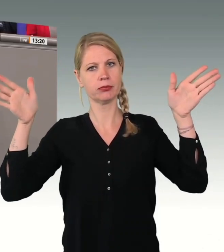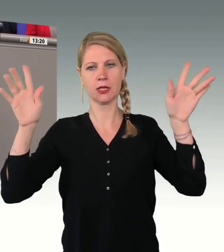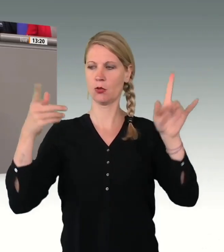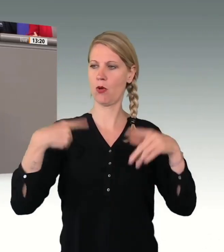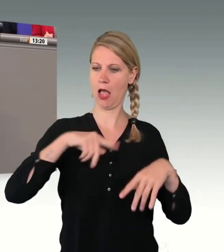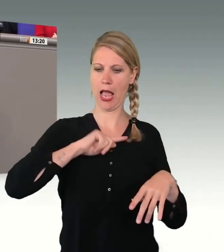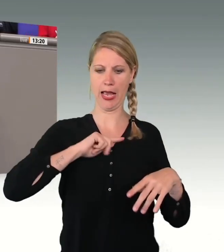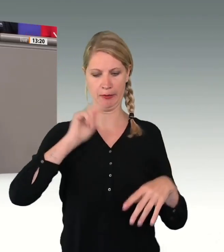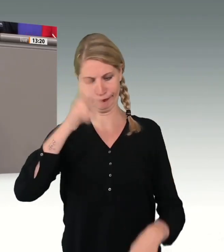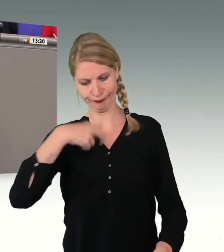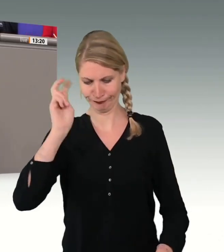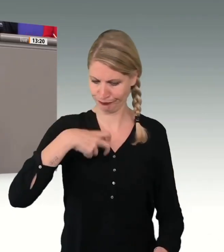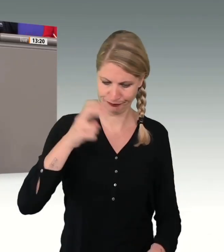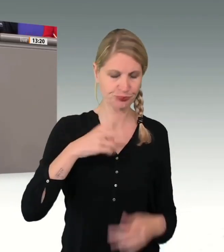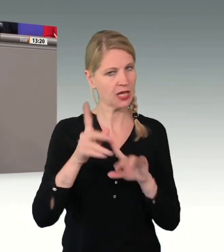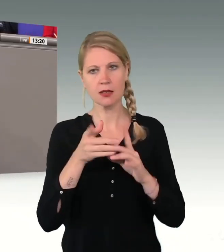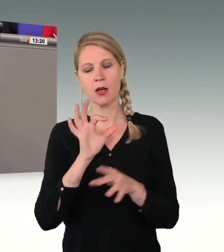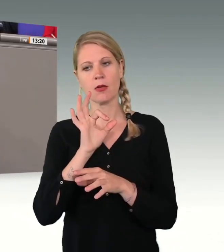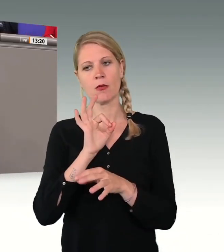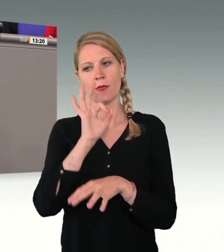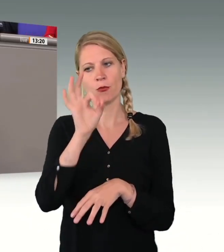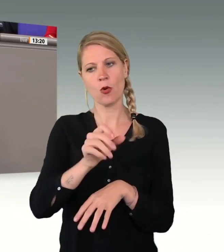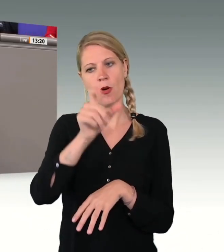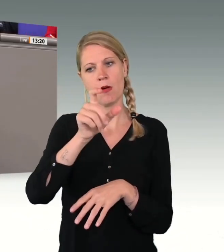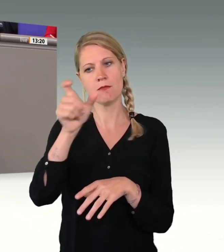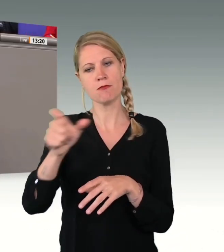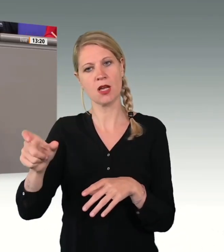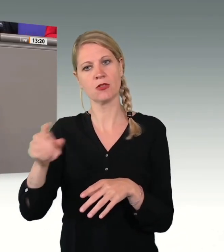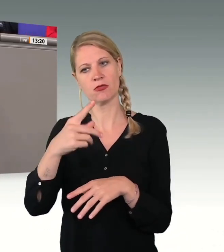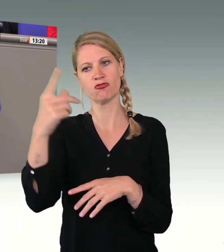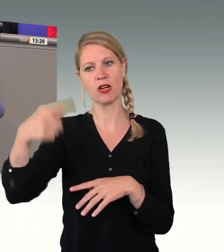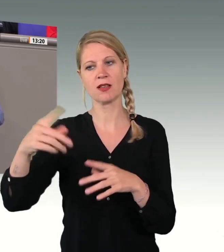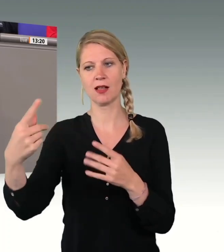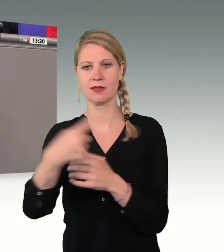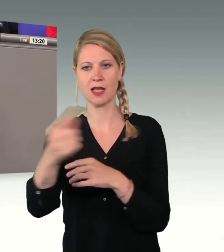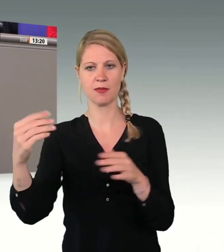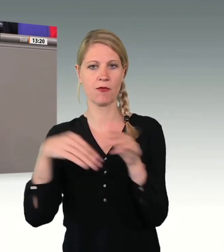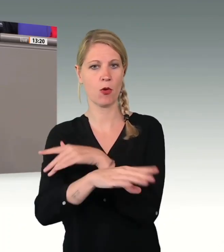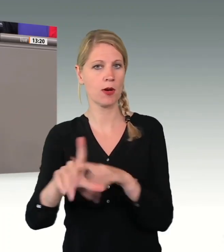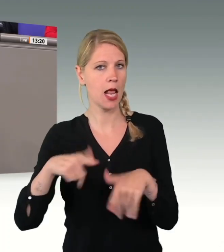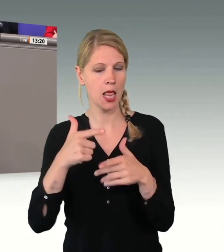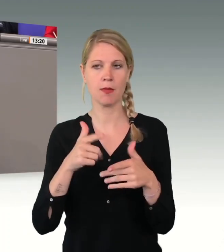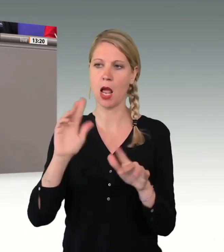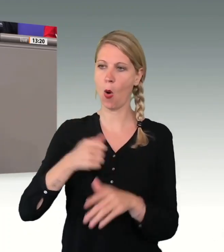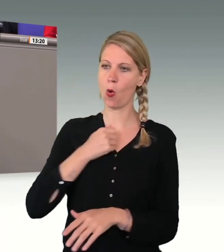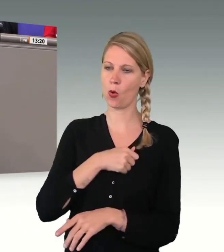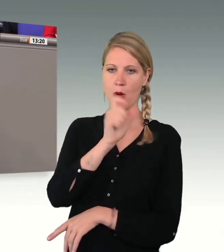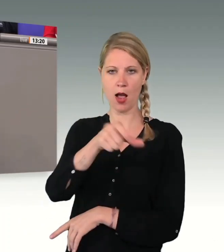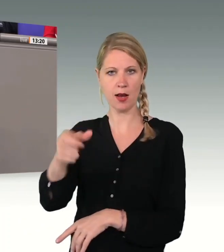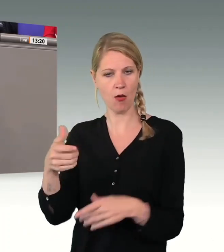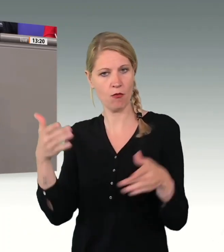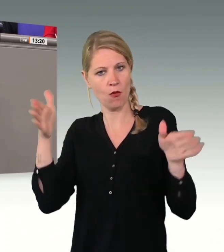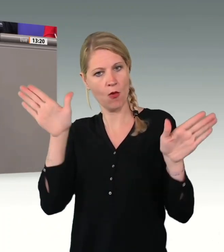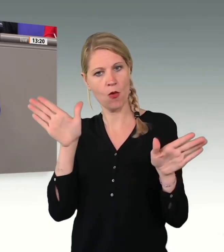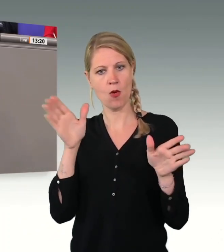Befindlichkeiten kümmert, sondern um das Schicksal von geflüchteten Menschen. Da sind viele. Nachbarn der geflüchteten Menschen, ein GdP